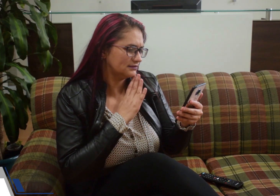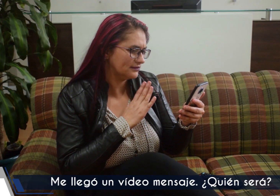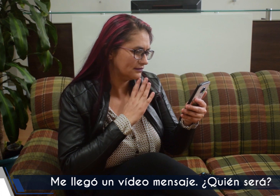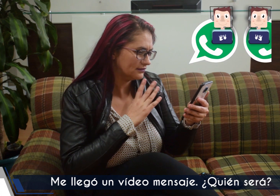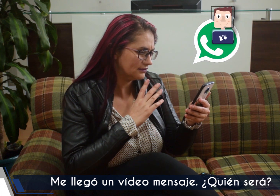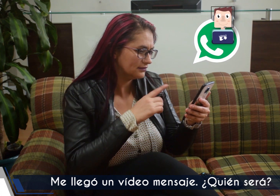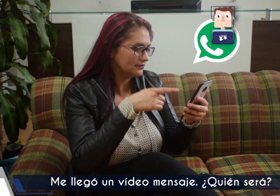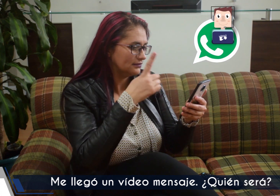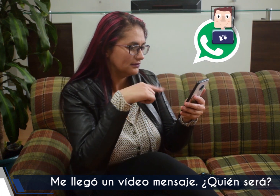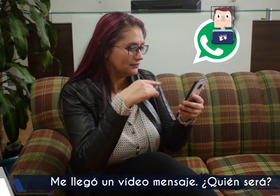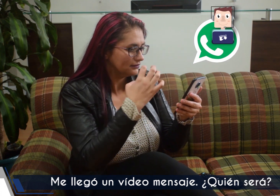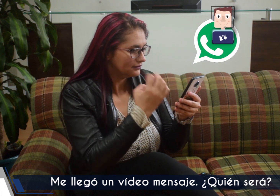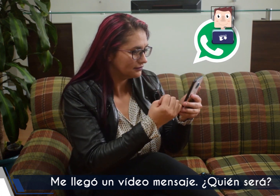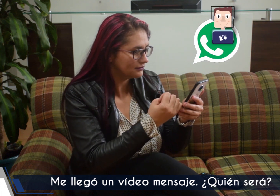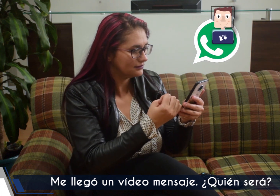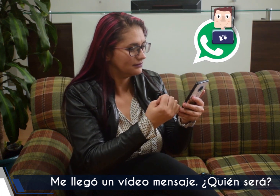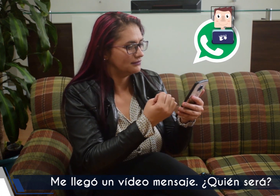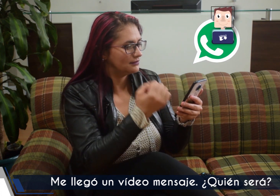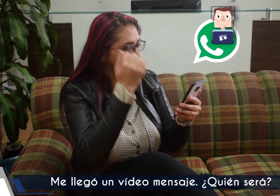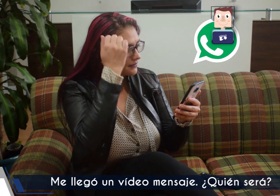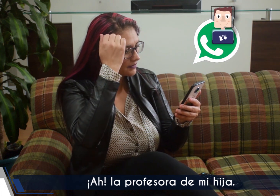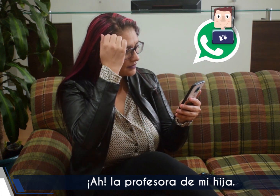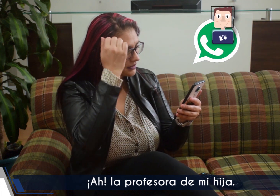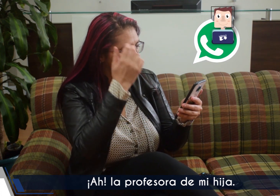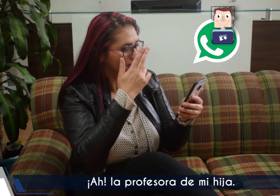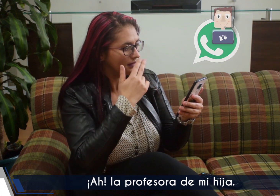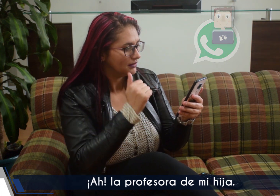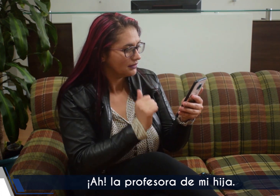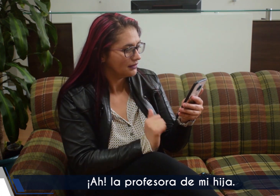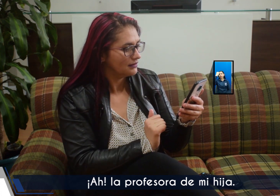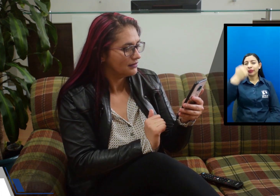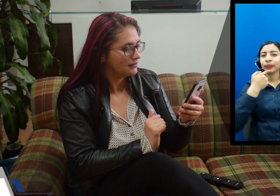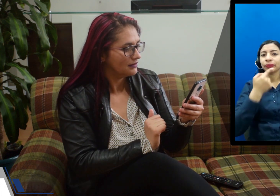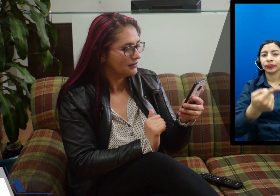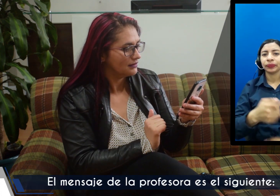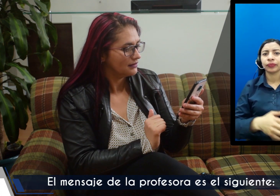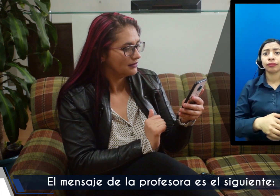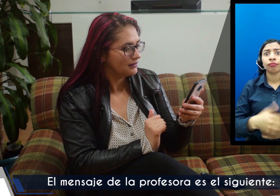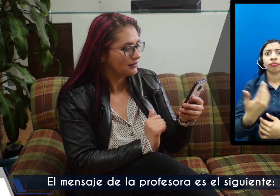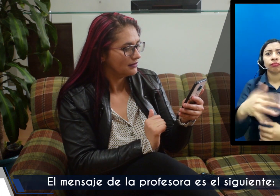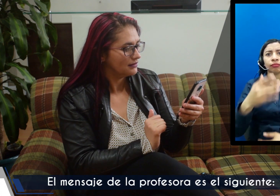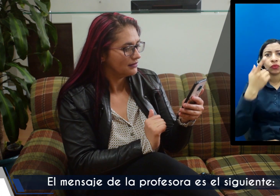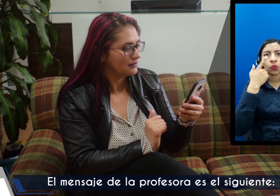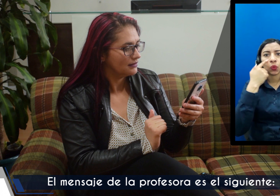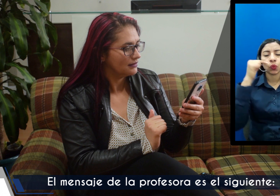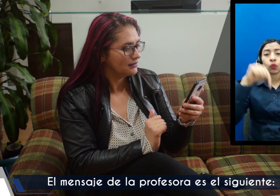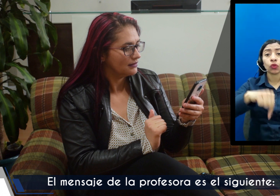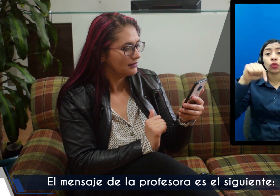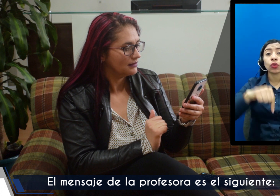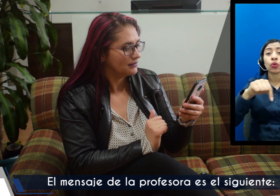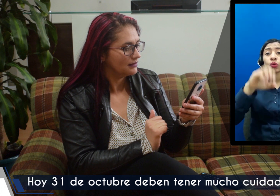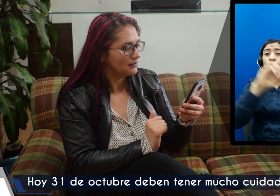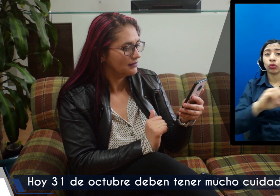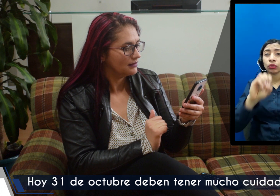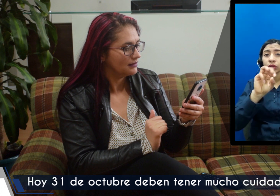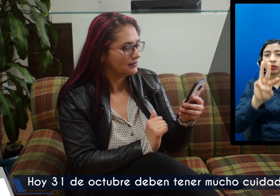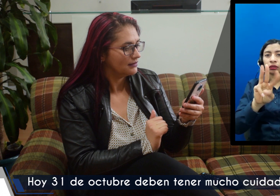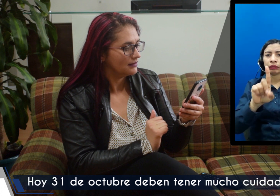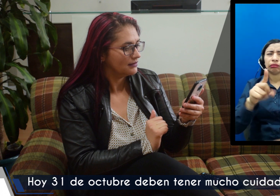me llegó un vídeo mensaje quién será a la profesora de mi hija el mensaje de la profesora es el siguiente hoy